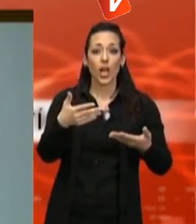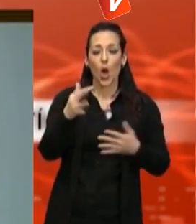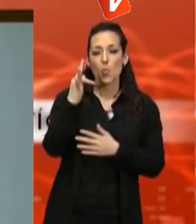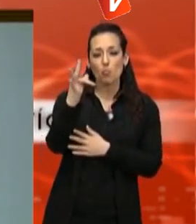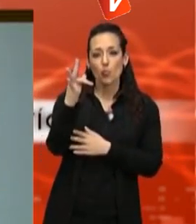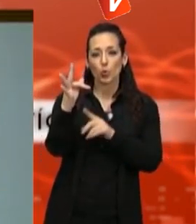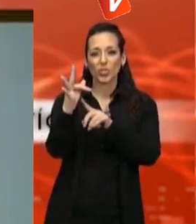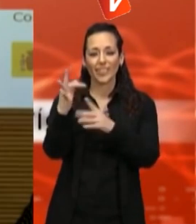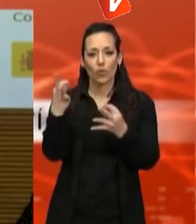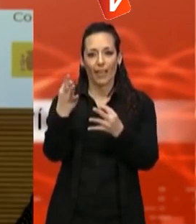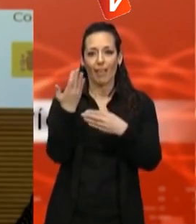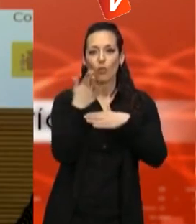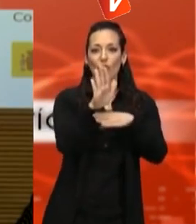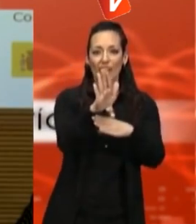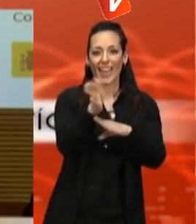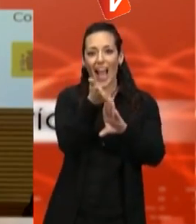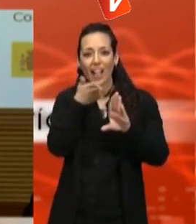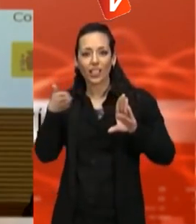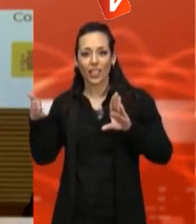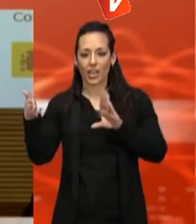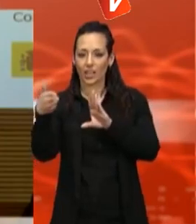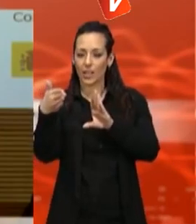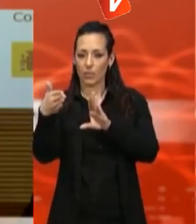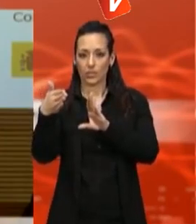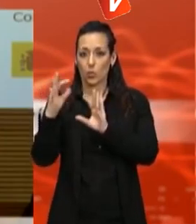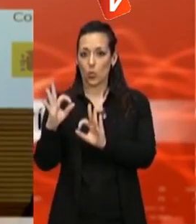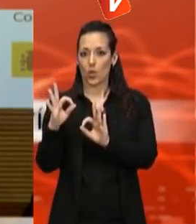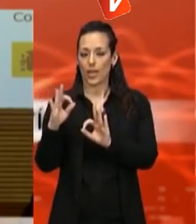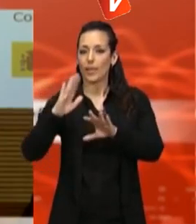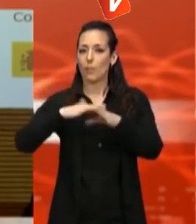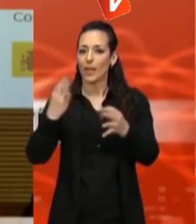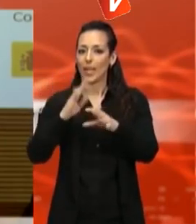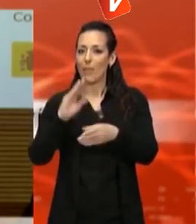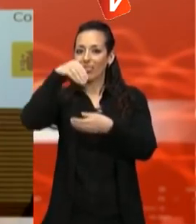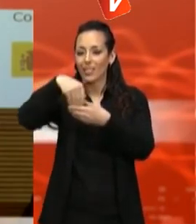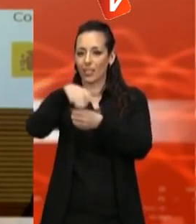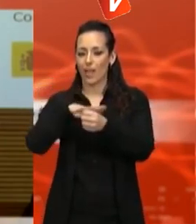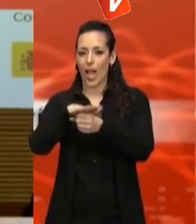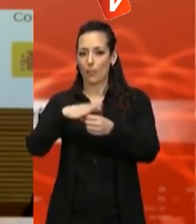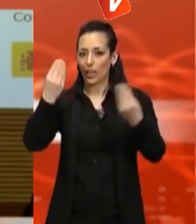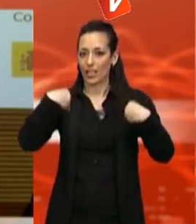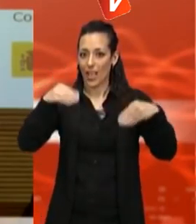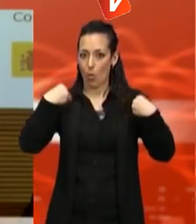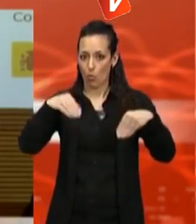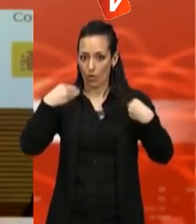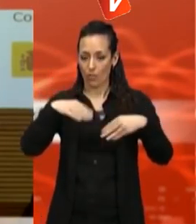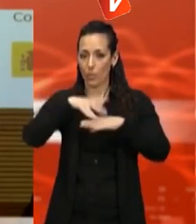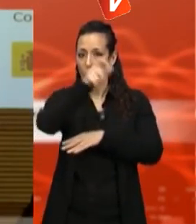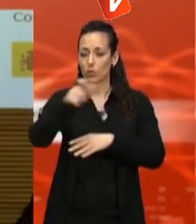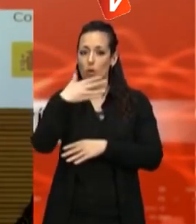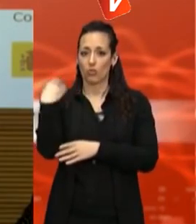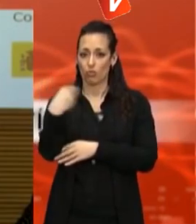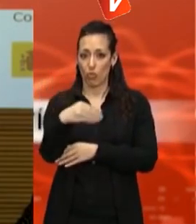concretes de models de lleure i models d'activitat per part dels joves que donguessin